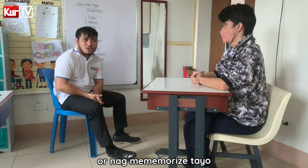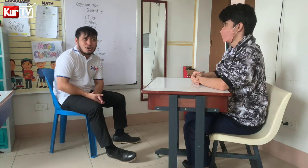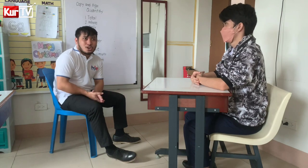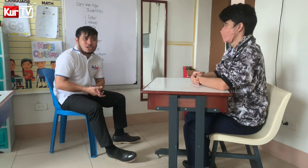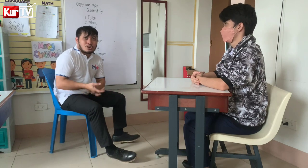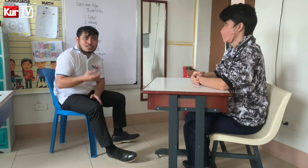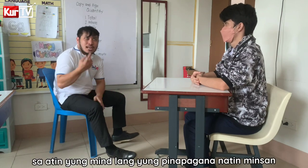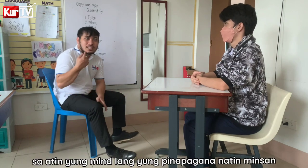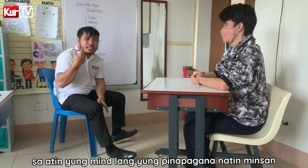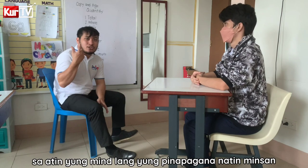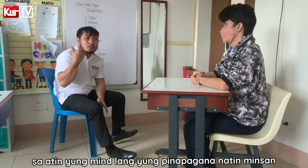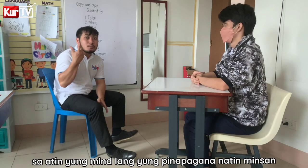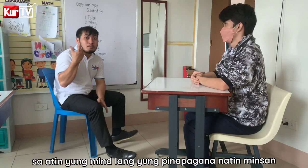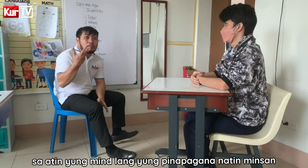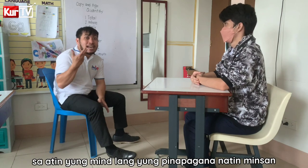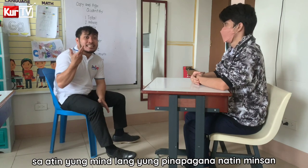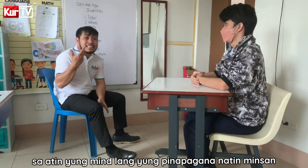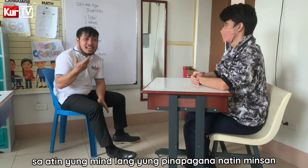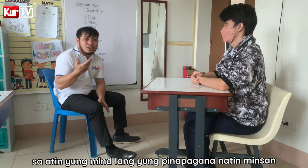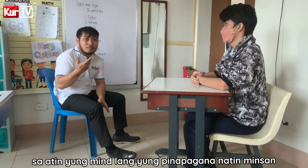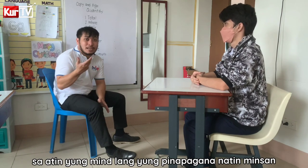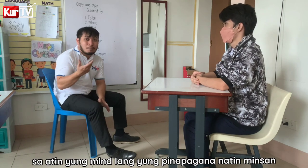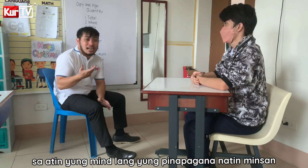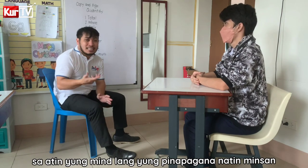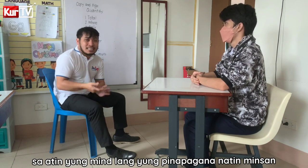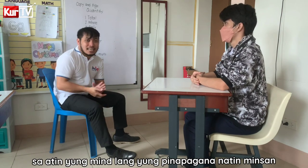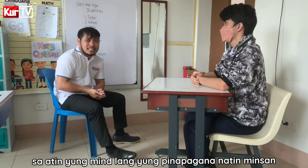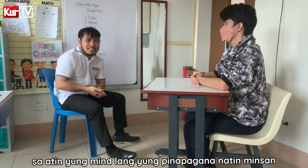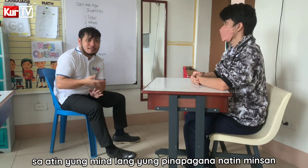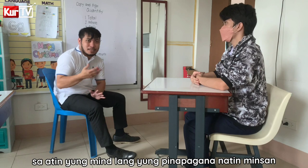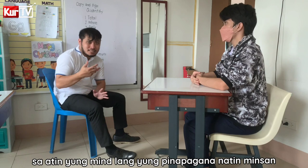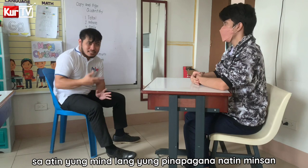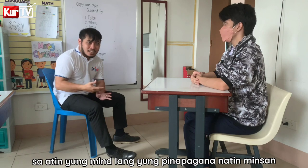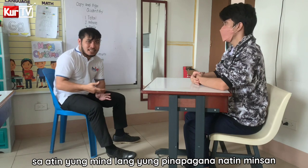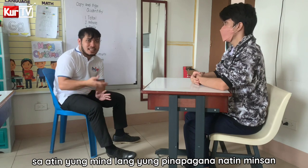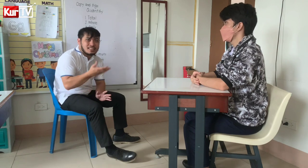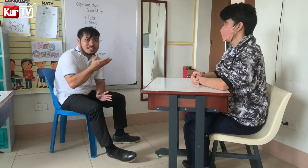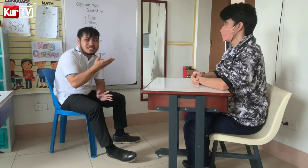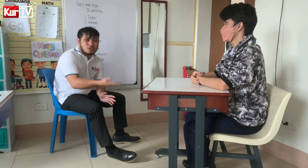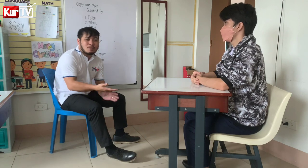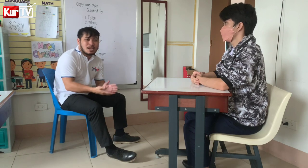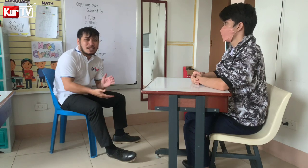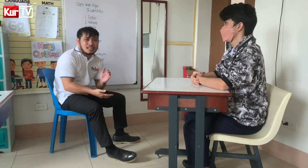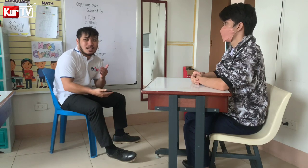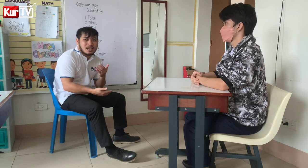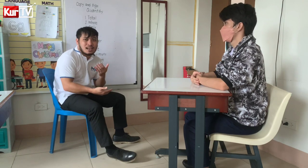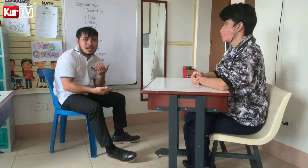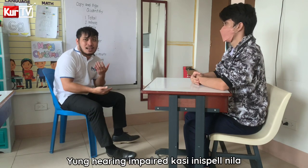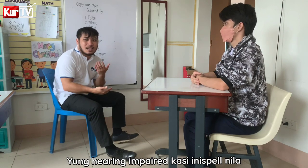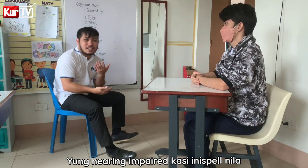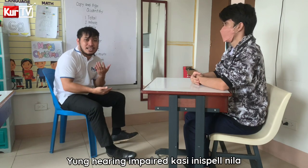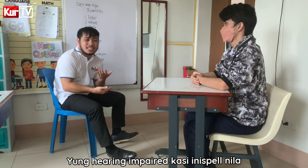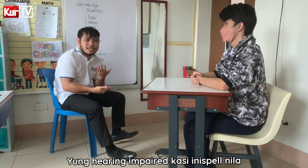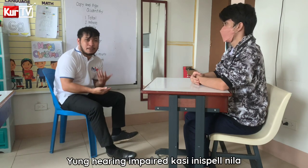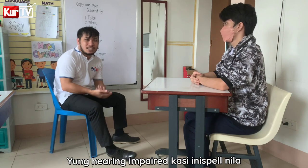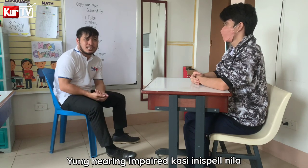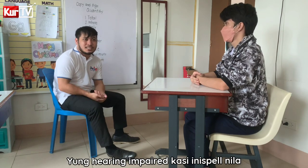sa atin yung mind lang yung pinapaganan natin din minsan. then yung mga hearing impaired kasi